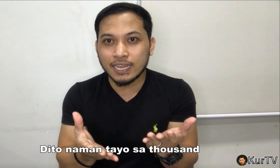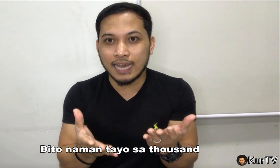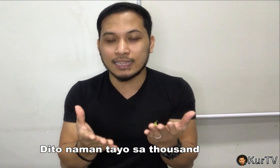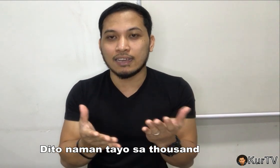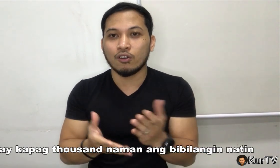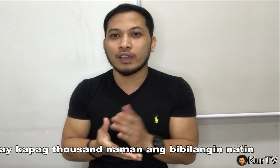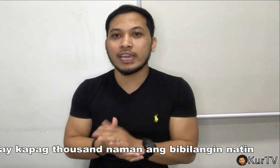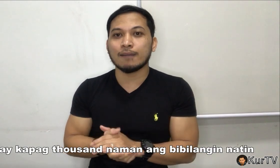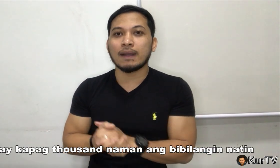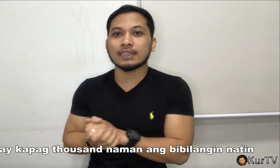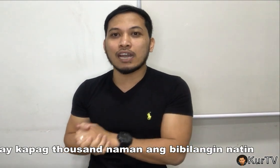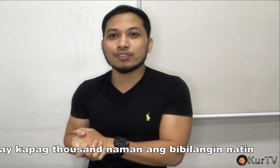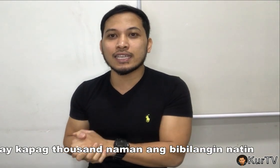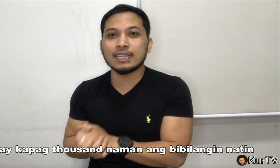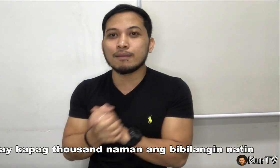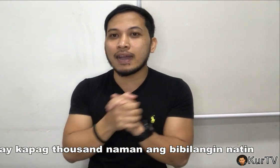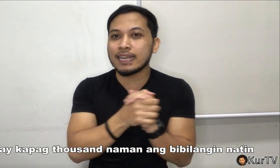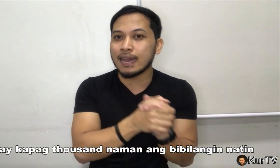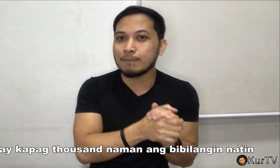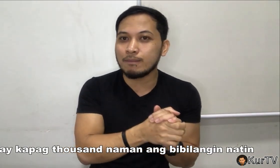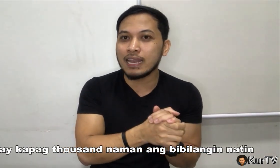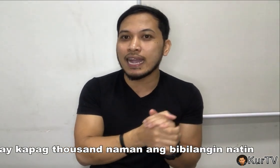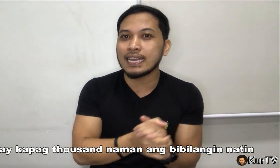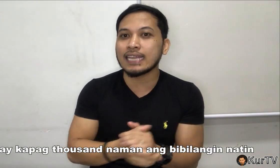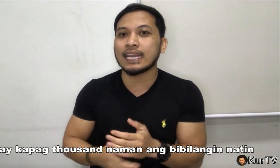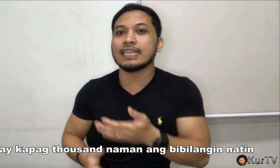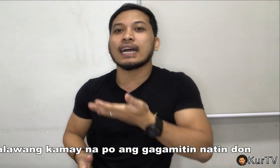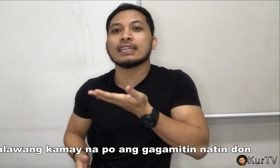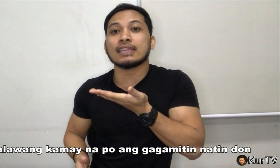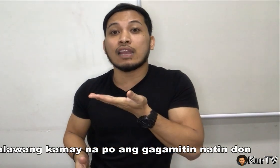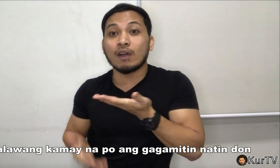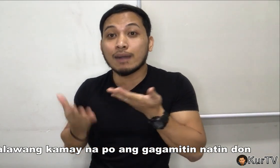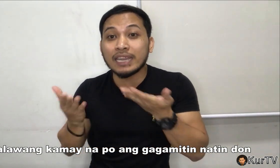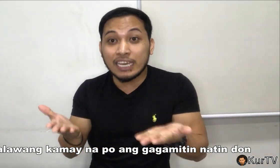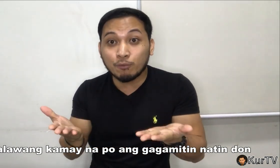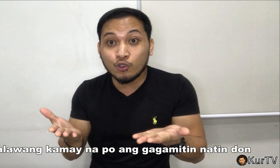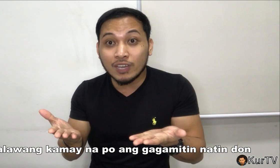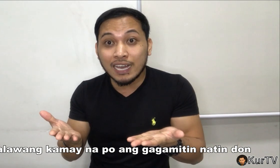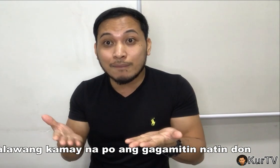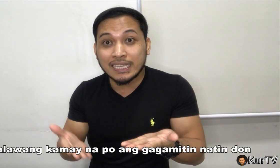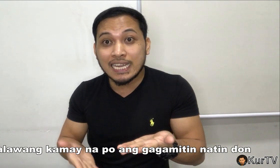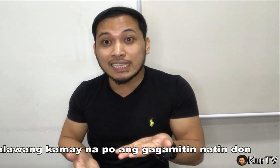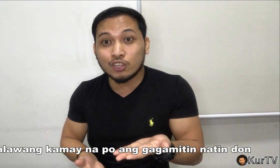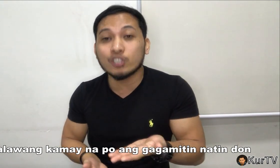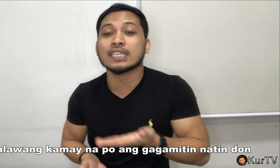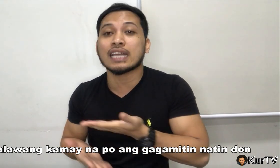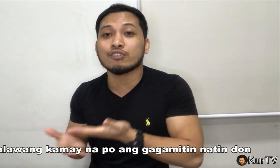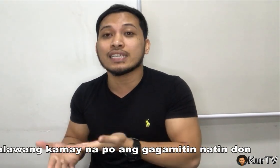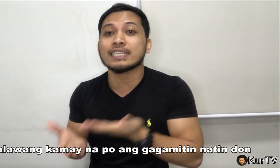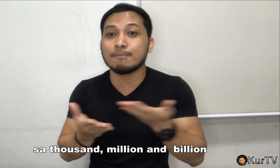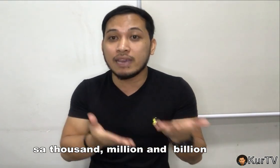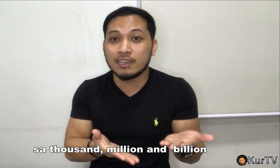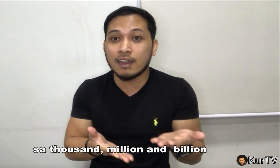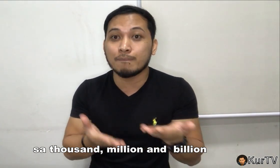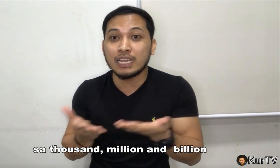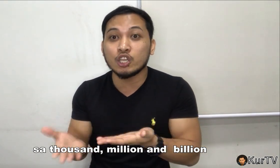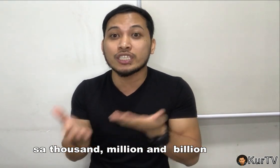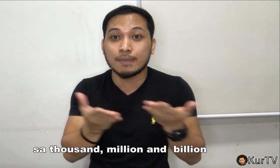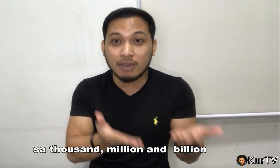,000. Okay, kapag 1,000 naman, ang bibilangin natin, lalawang kamay na po yung gagamitin natin. sa thousands and millions and